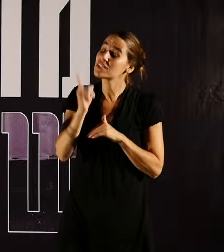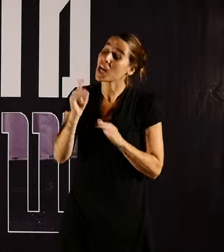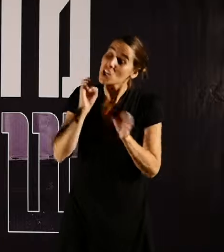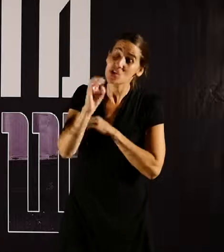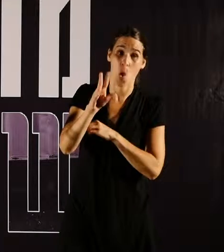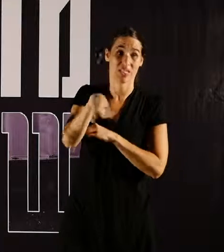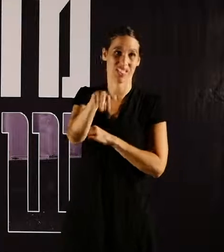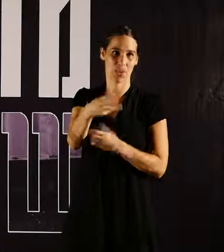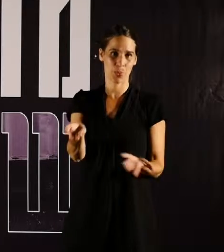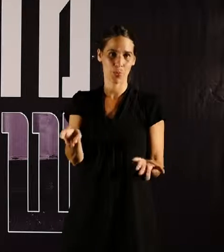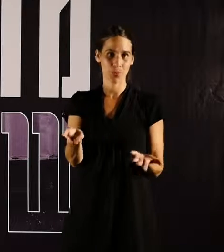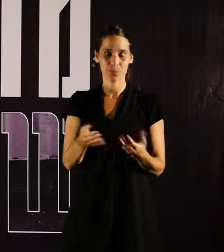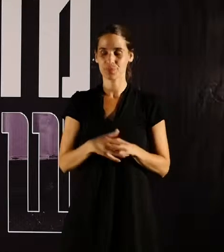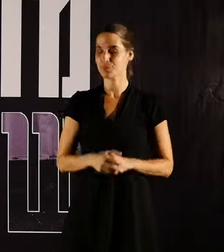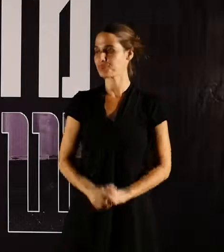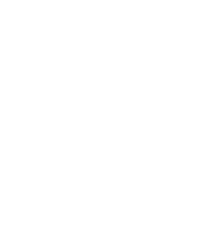לשלוח את הסיור